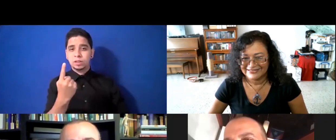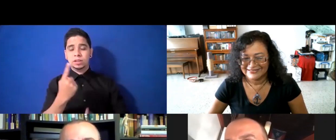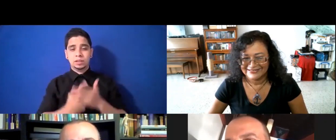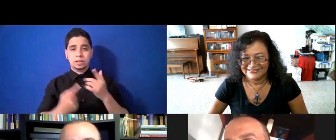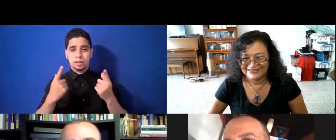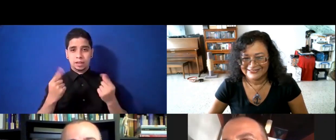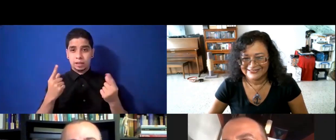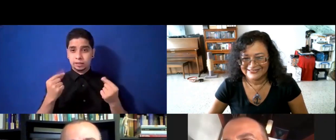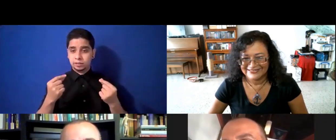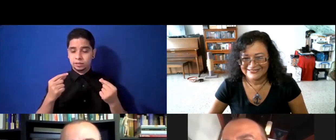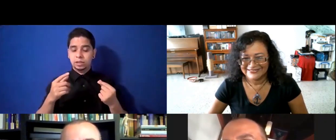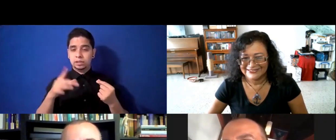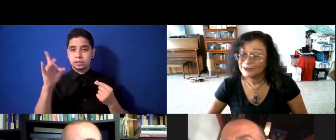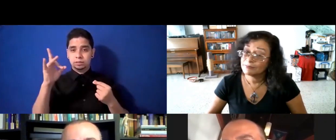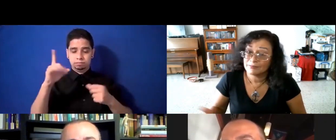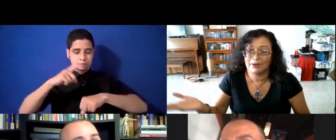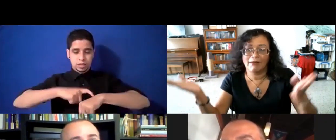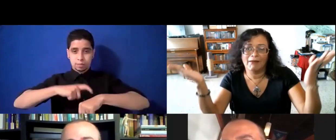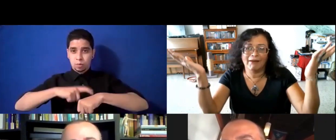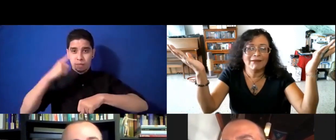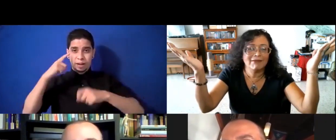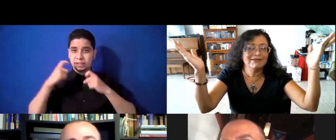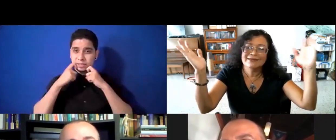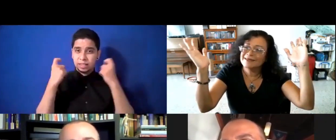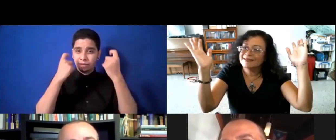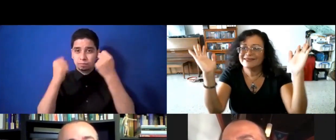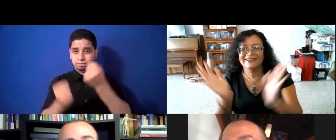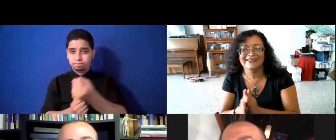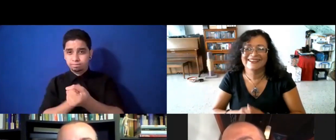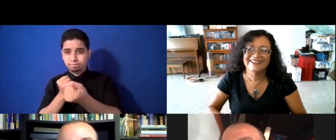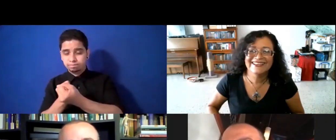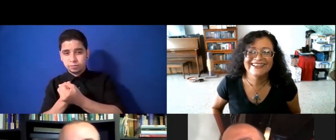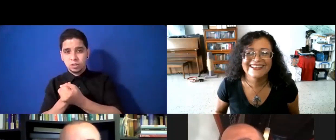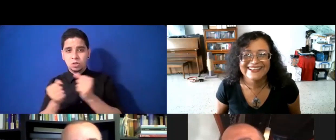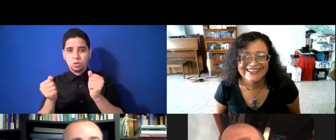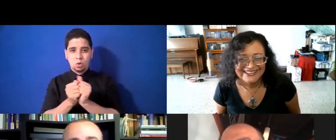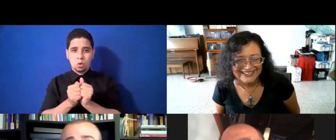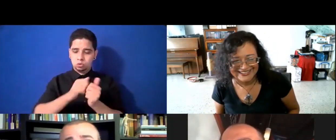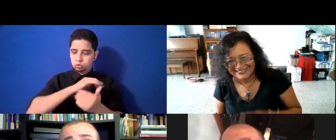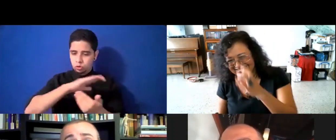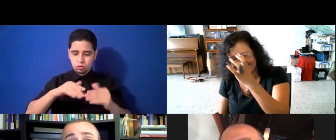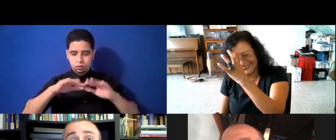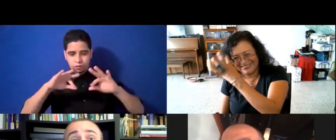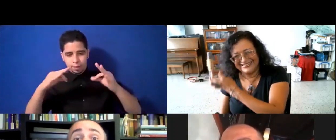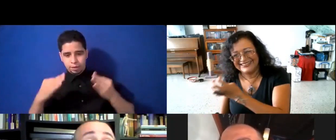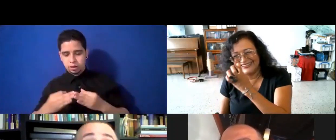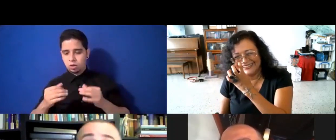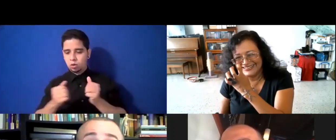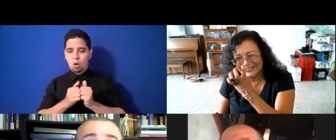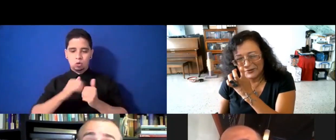celebrar, apoyar, presente, con toda su familia, con todos sus hijos, y es lo que yo, siempre les